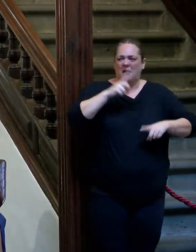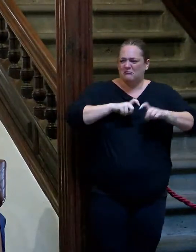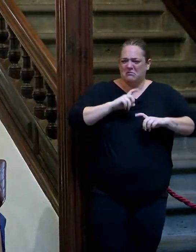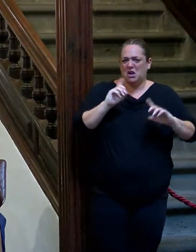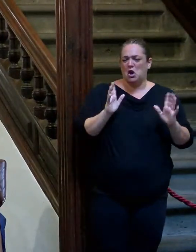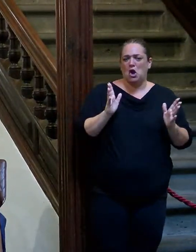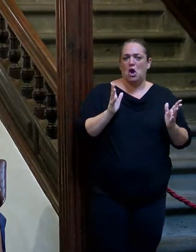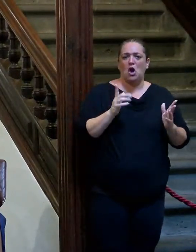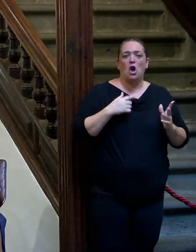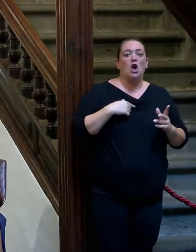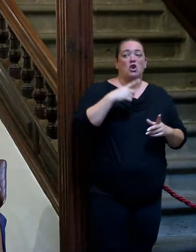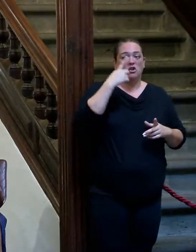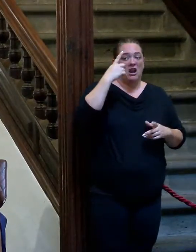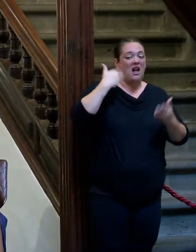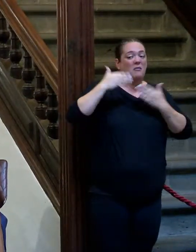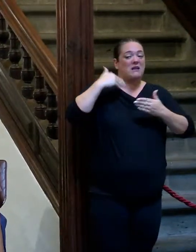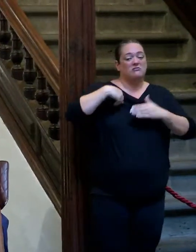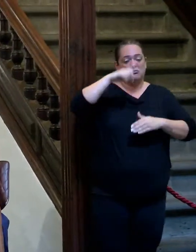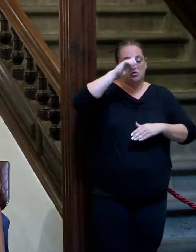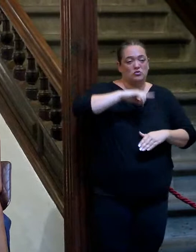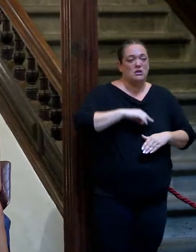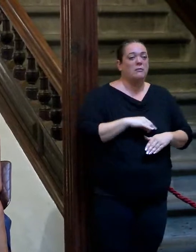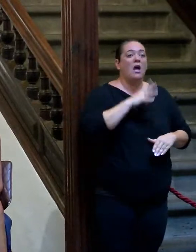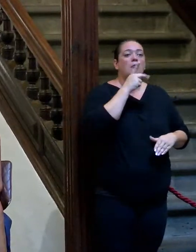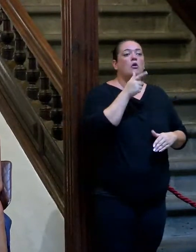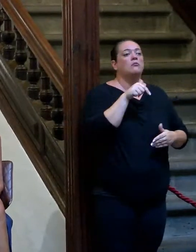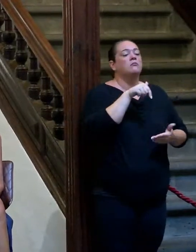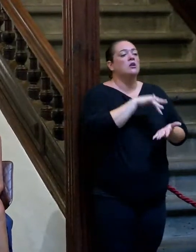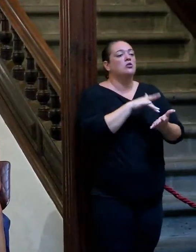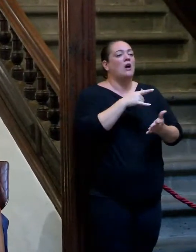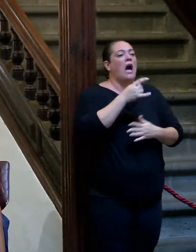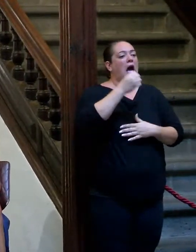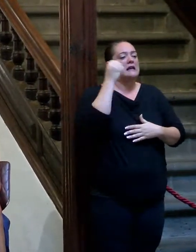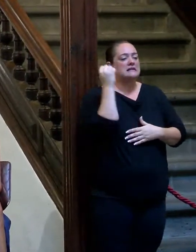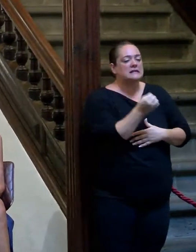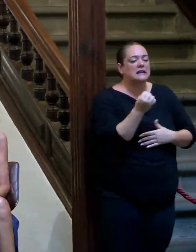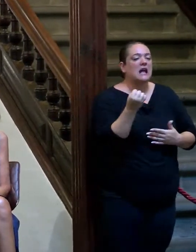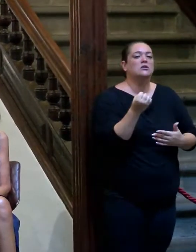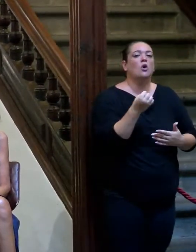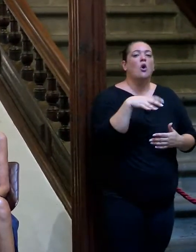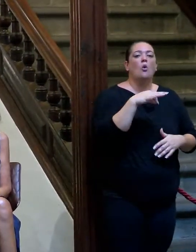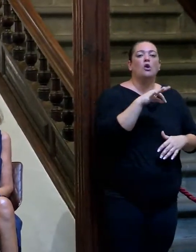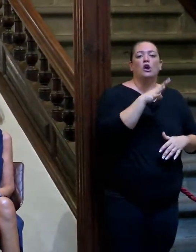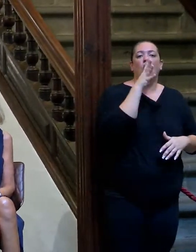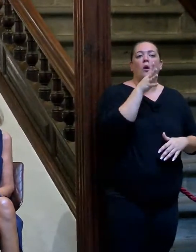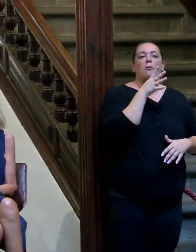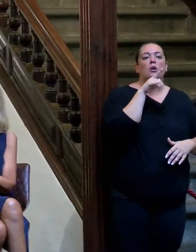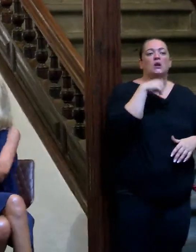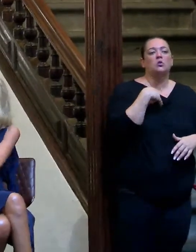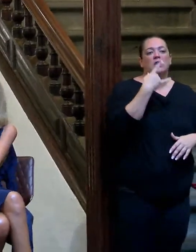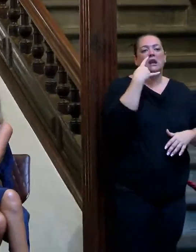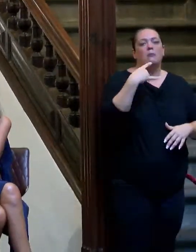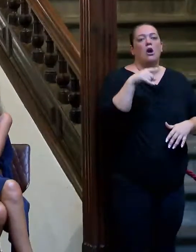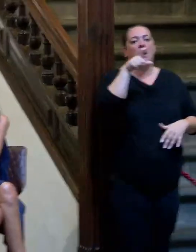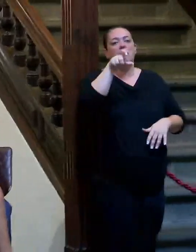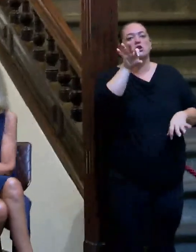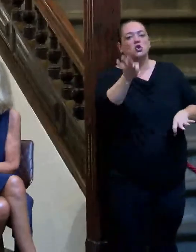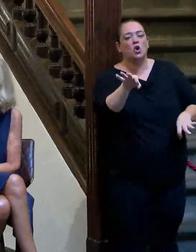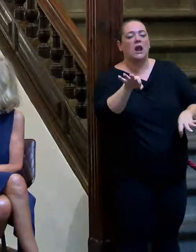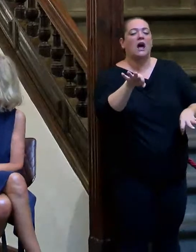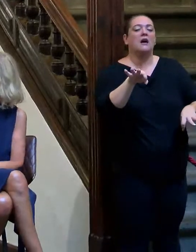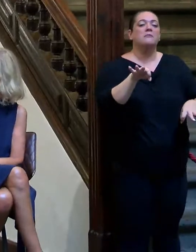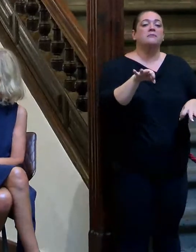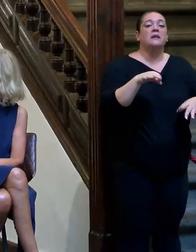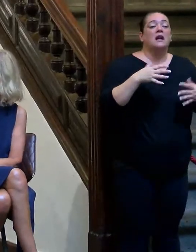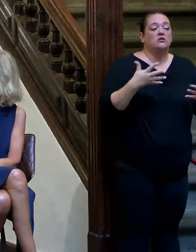cantidad de accidentes que están habiendo, de asesinatos, pues solamente por gustarte o enamorarte de una persona que no hizo entonces.